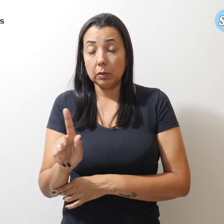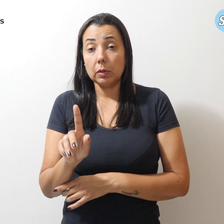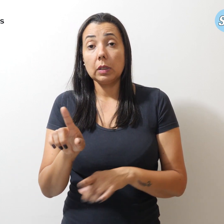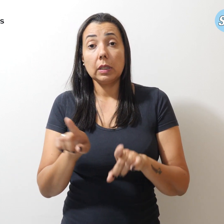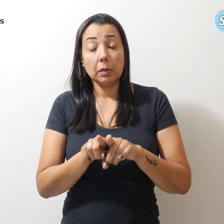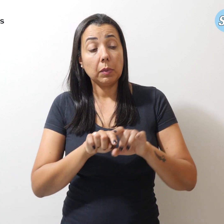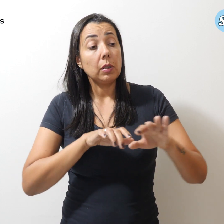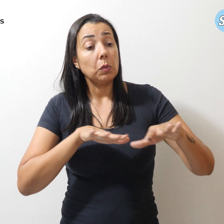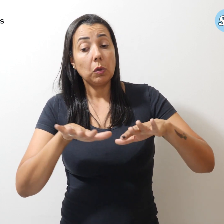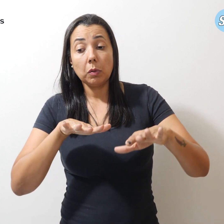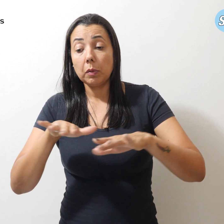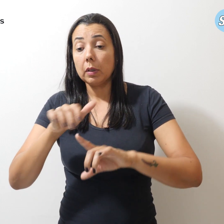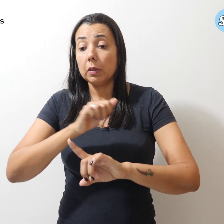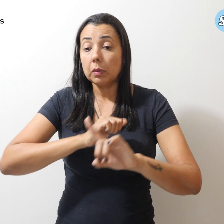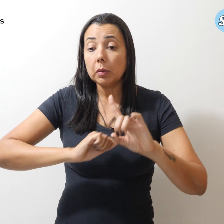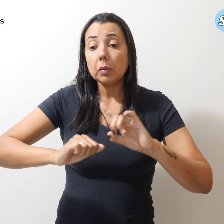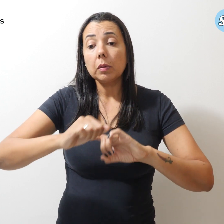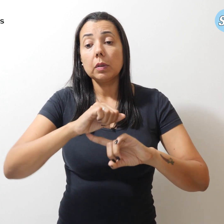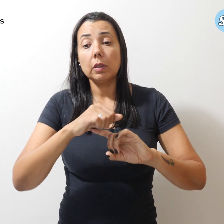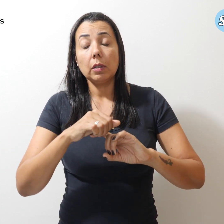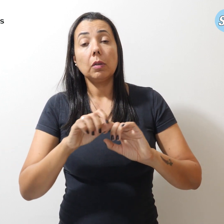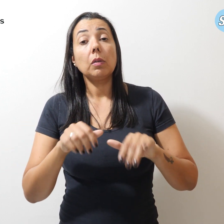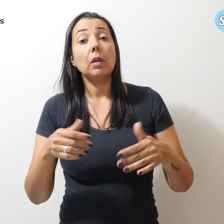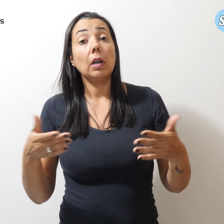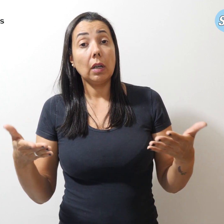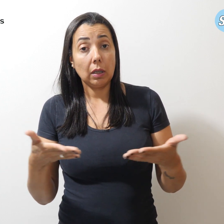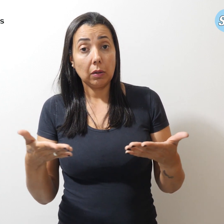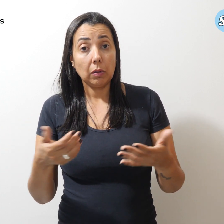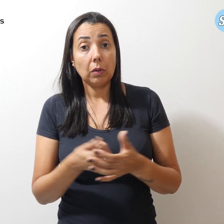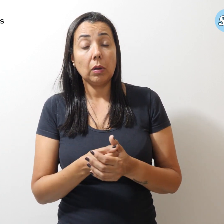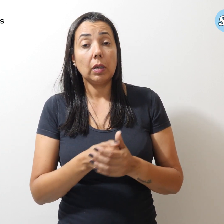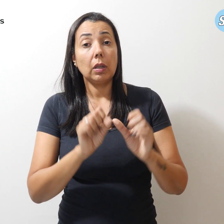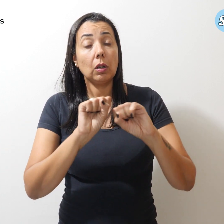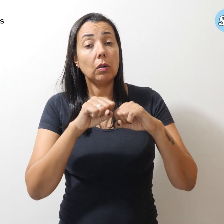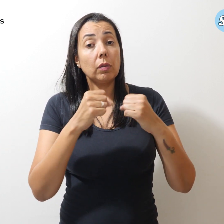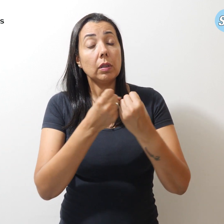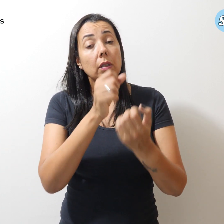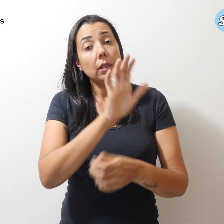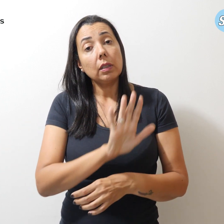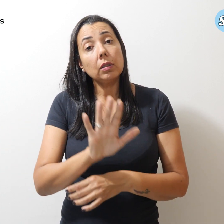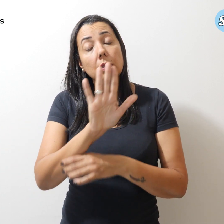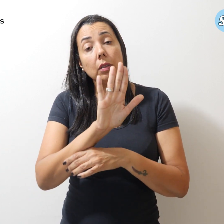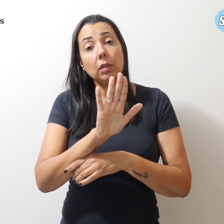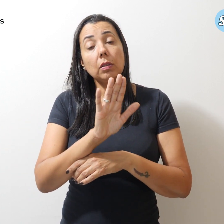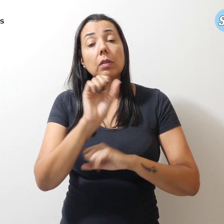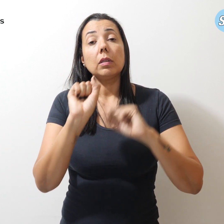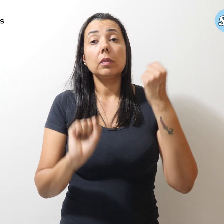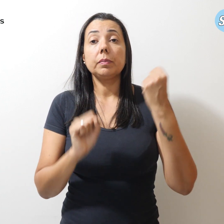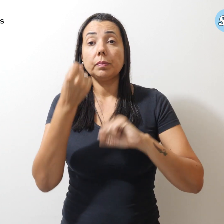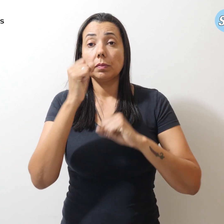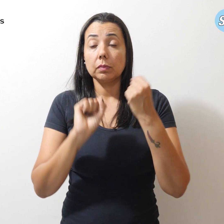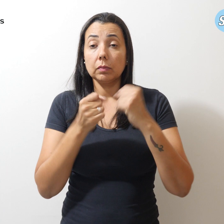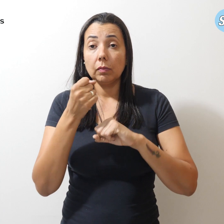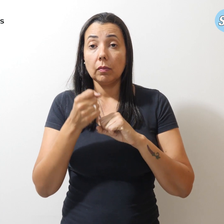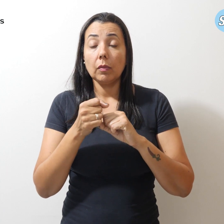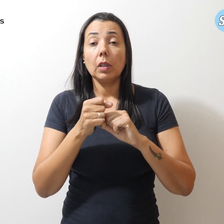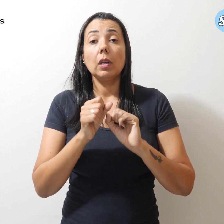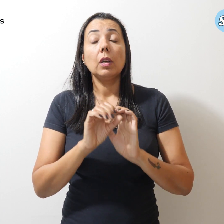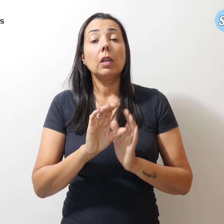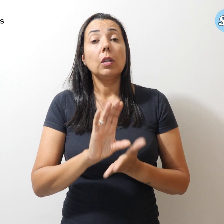movimentos sociais, enquanto a Confederação Nacional da Indústria e o Conselho Nacional de